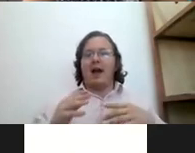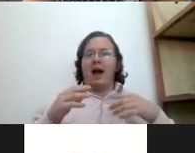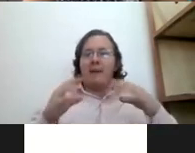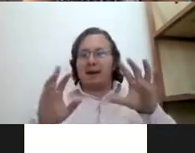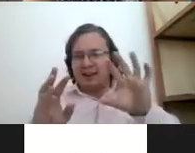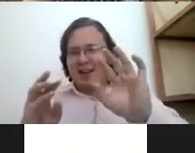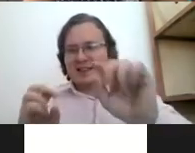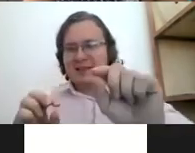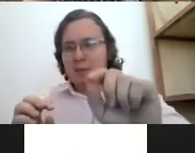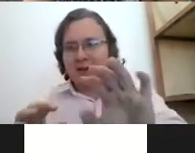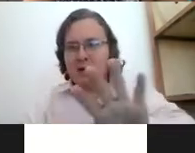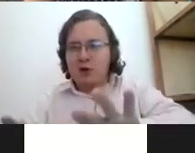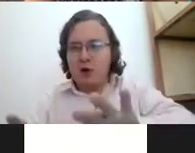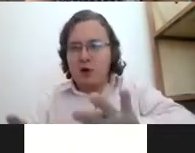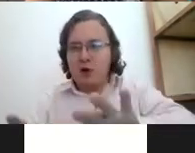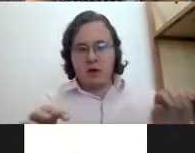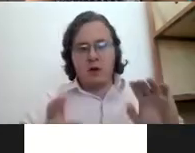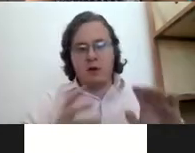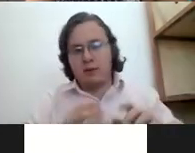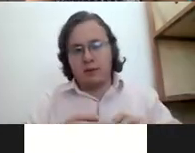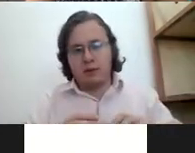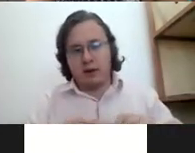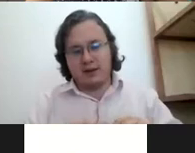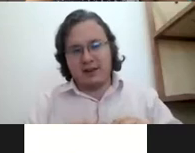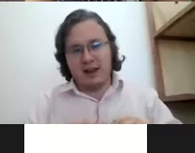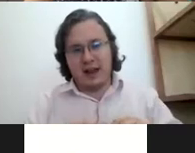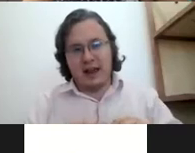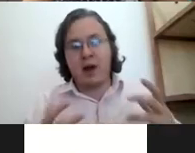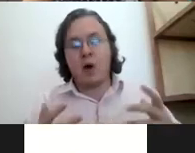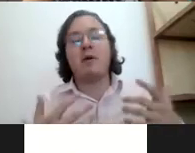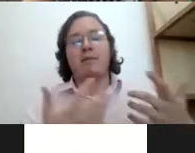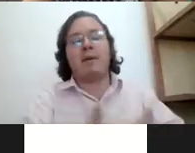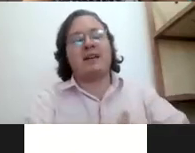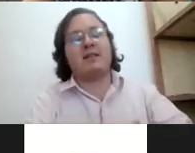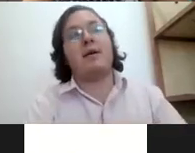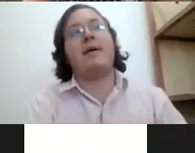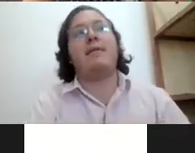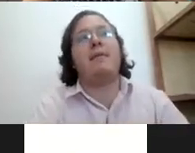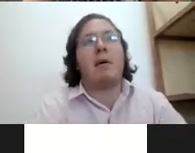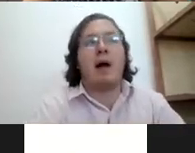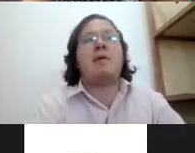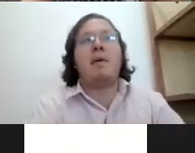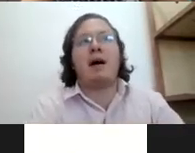a partir de ese momento yo me hice a lado y vi como mis papás mi mamá y mi papá